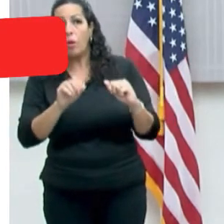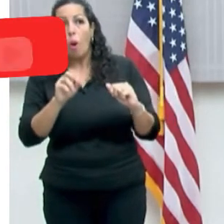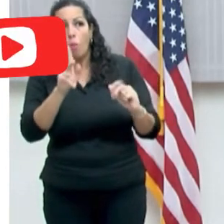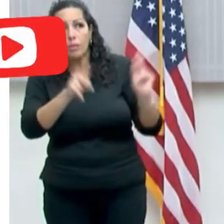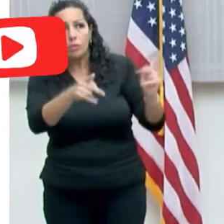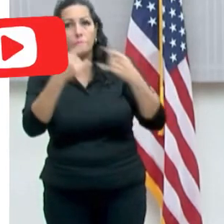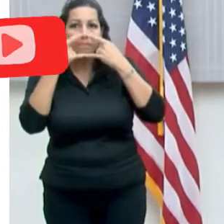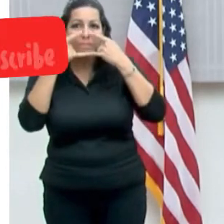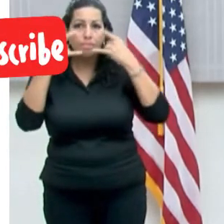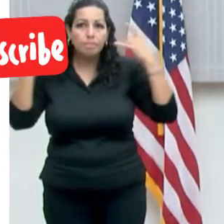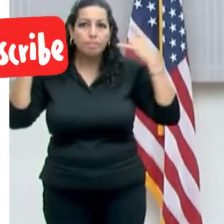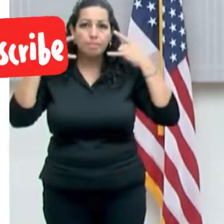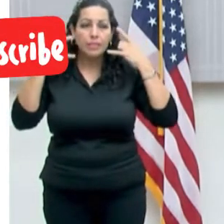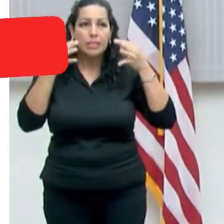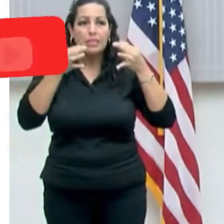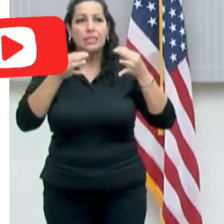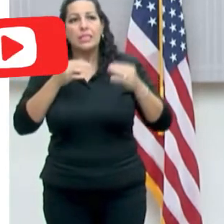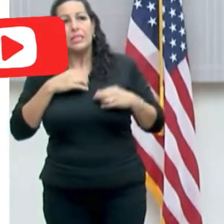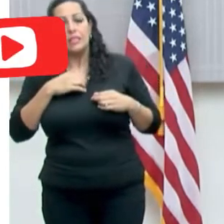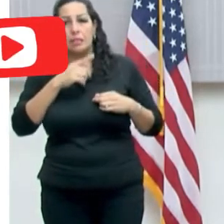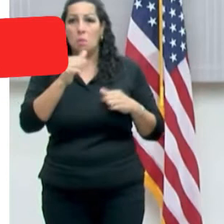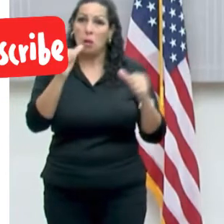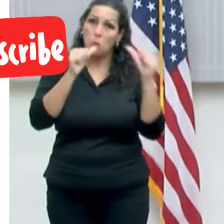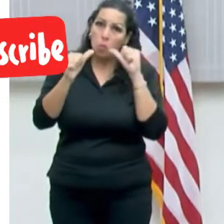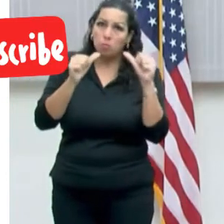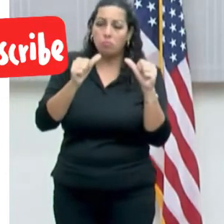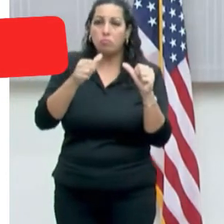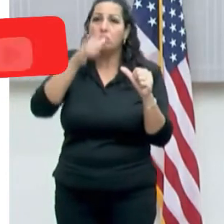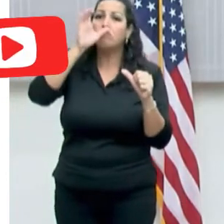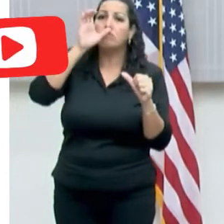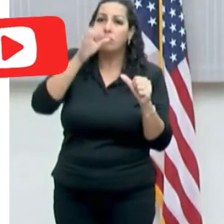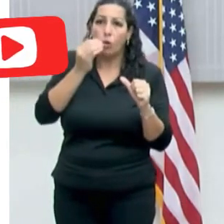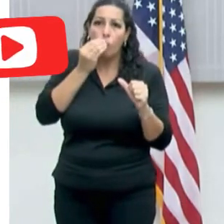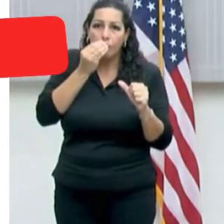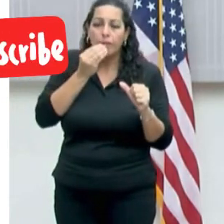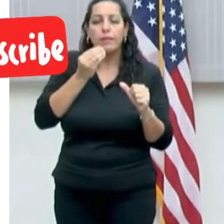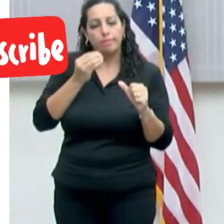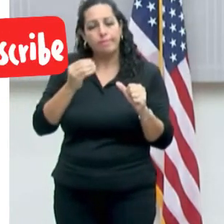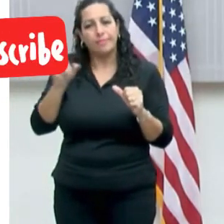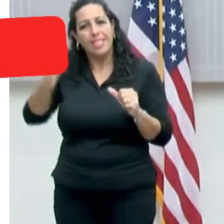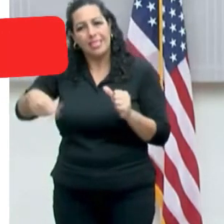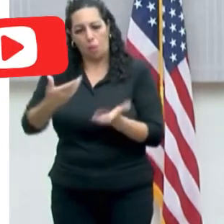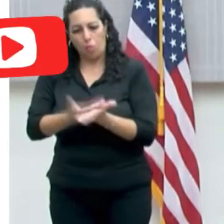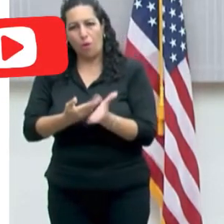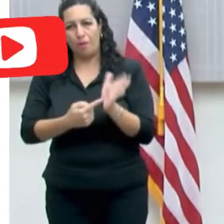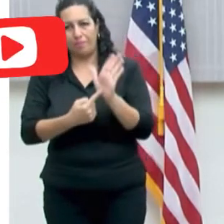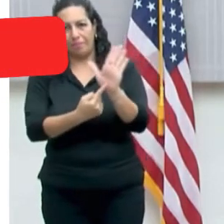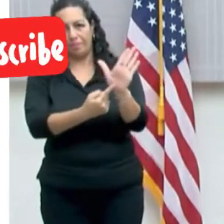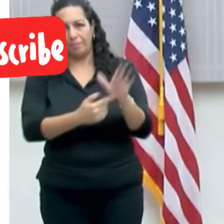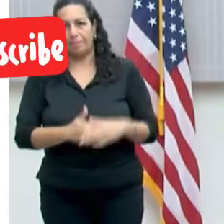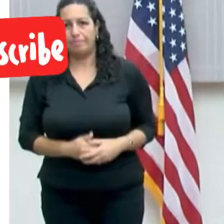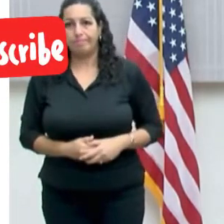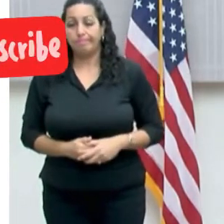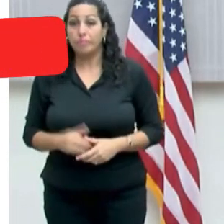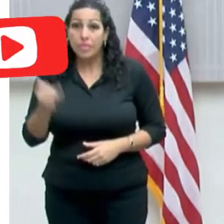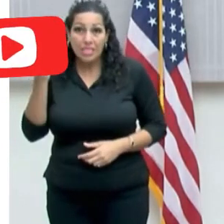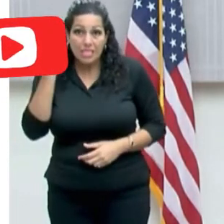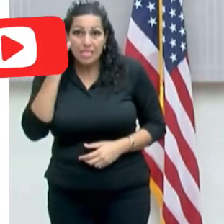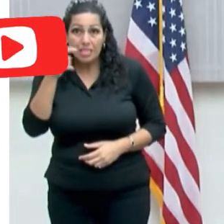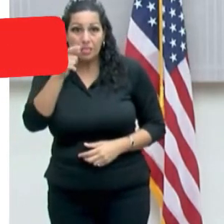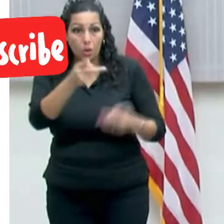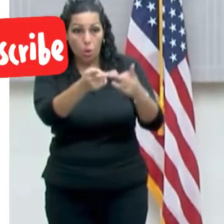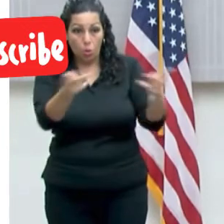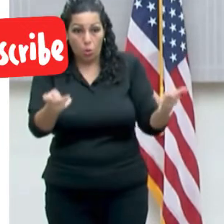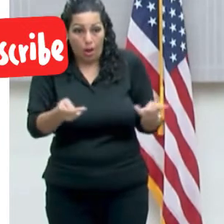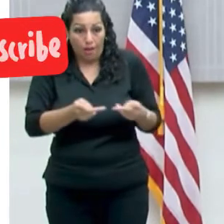quiten la mascarilla para ingerir bebidas o alimentos. Como saben, todos los establecimientos que no pidan evidencia de